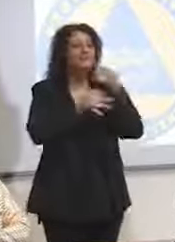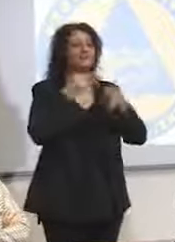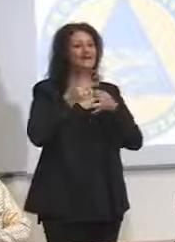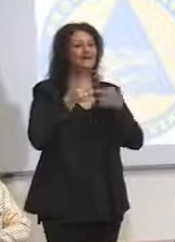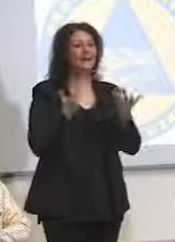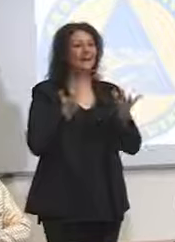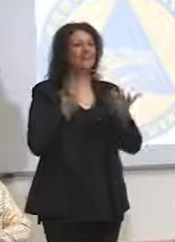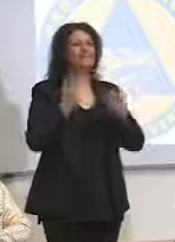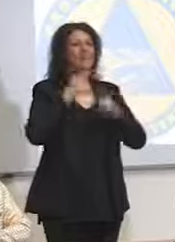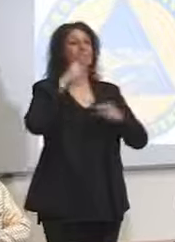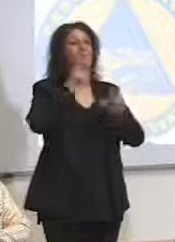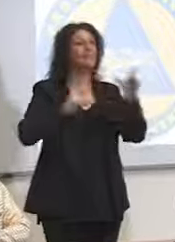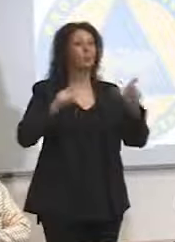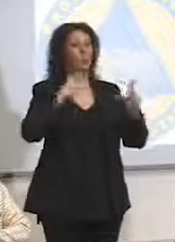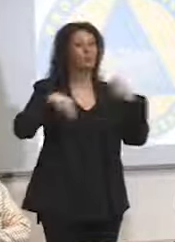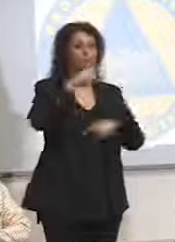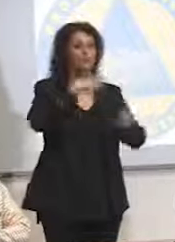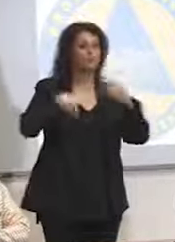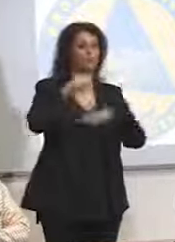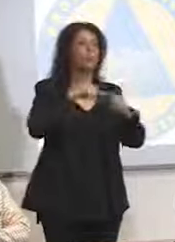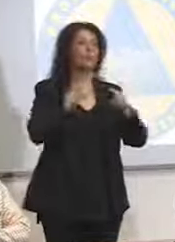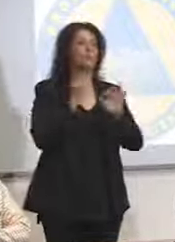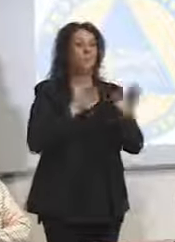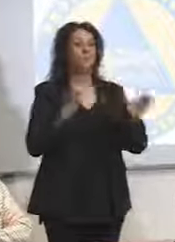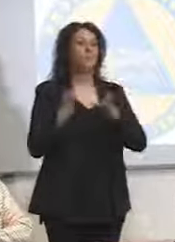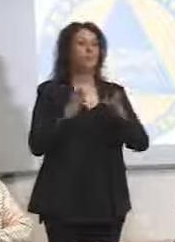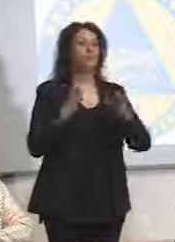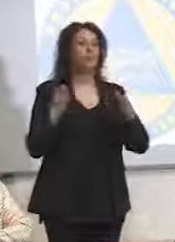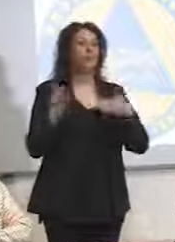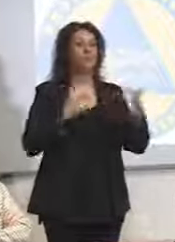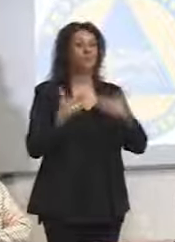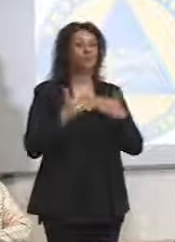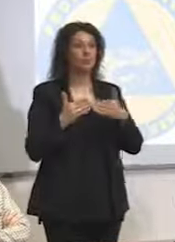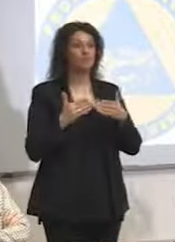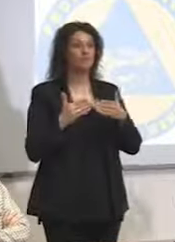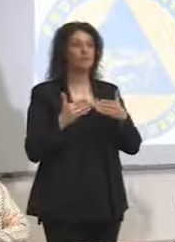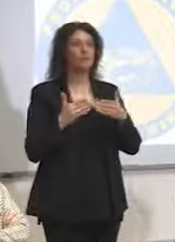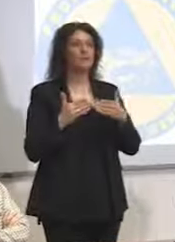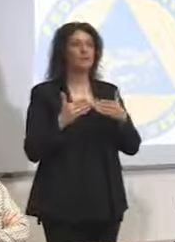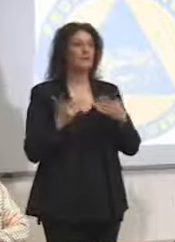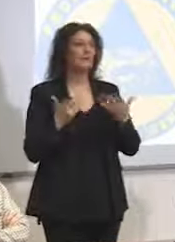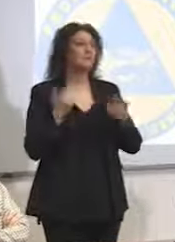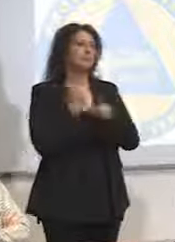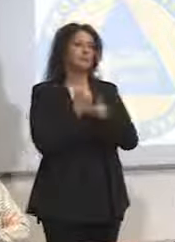totale emergenza, di virus che andava assolutamente di potenziale, scusate, contagio, che andava assolutamente regimato.